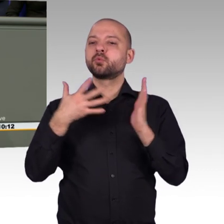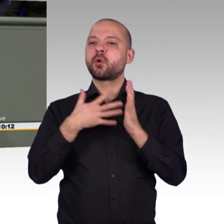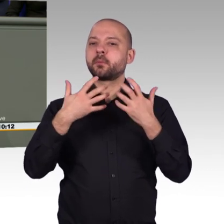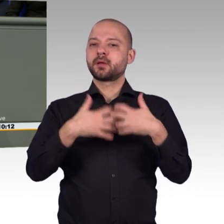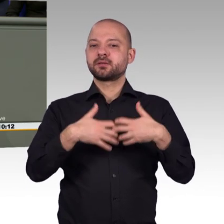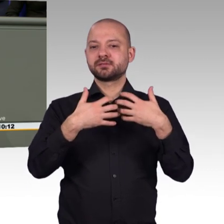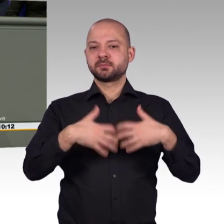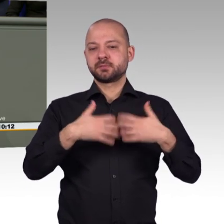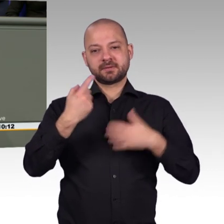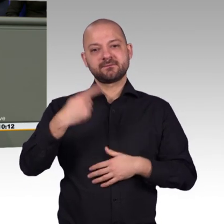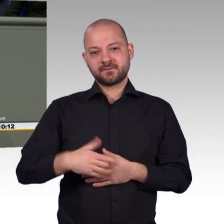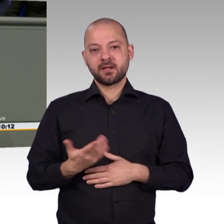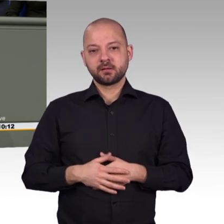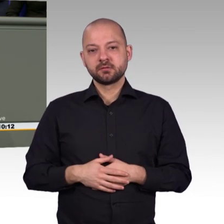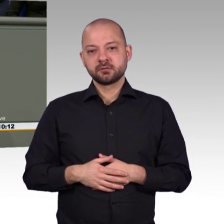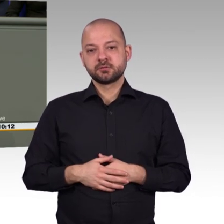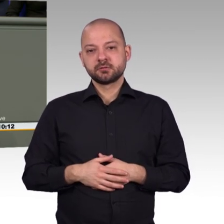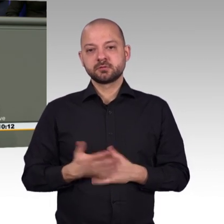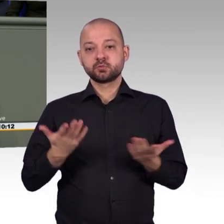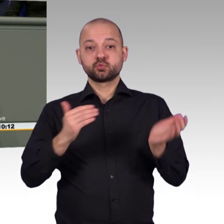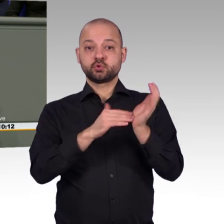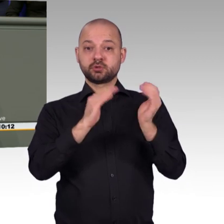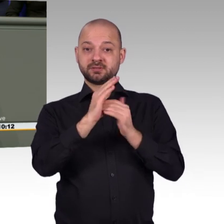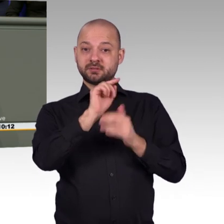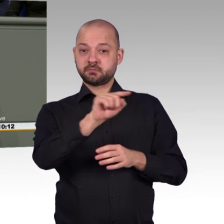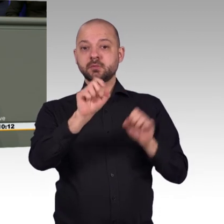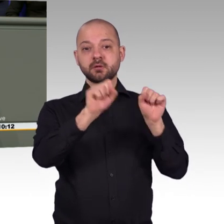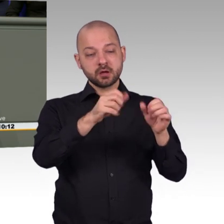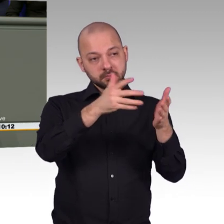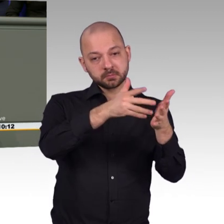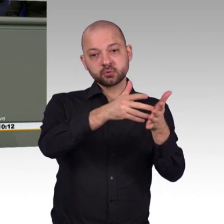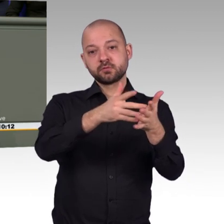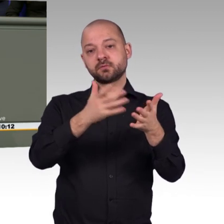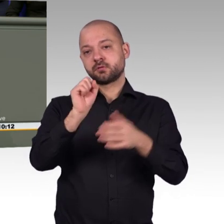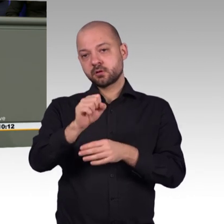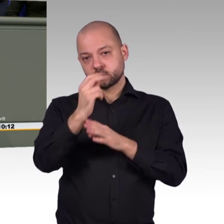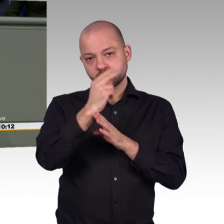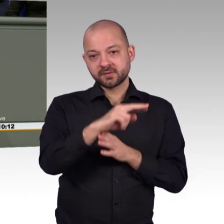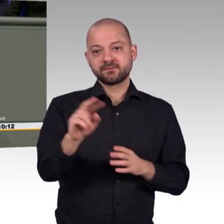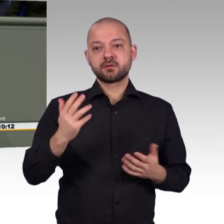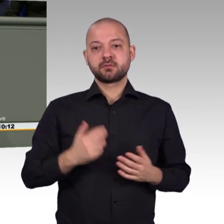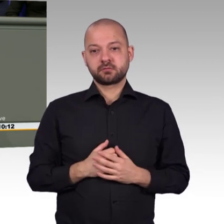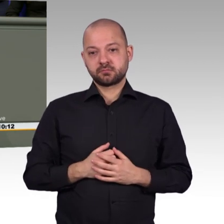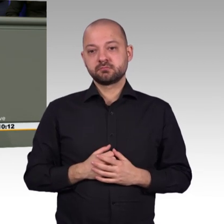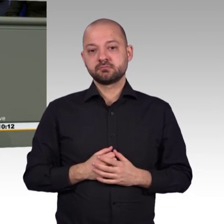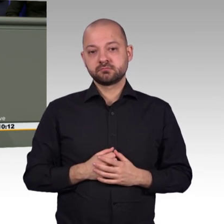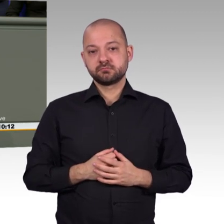Teilen der Bundesregierung anscheinend noch verinnerlicht werden. Wie soll denn die Umsetzung kontrolliert werden? Wo sind die zeitlichen